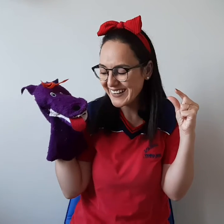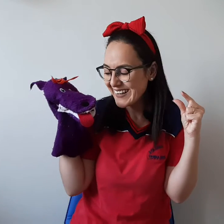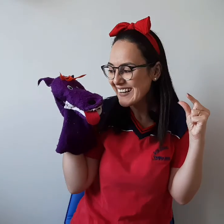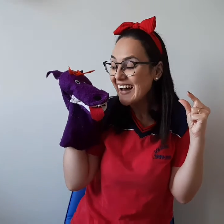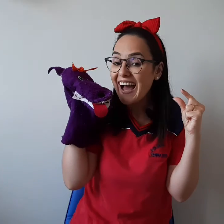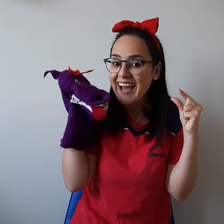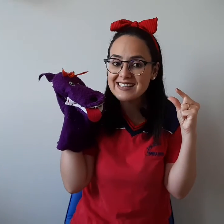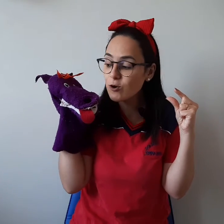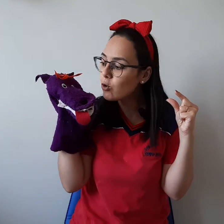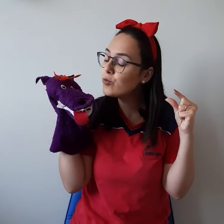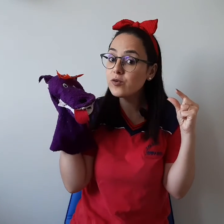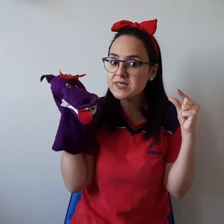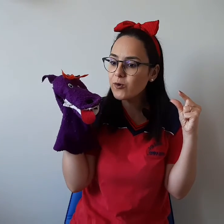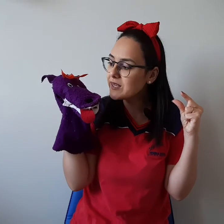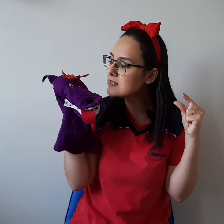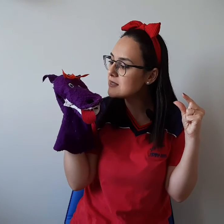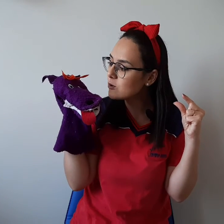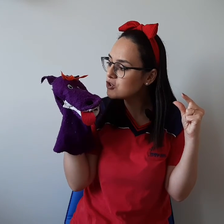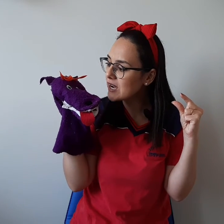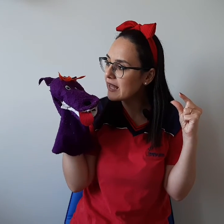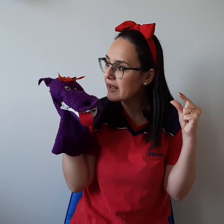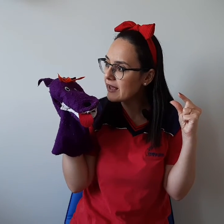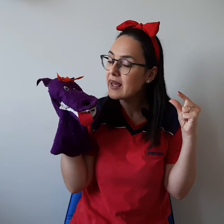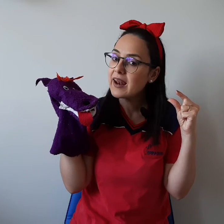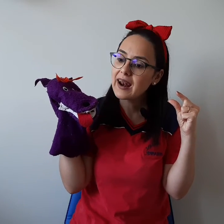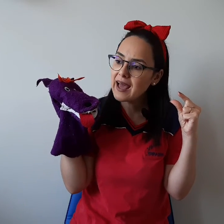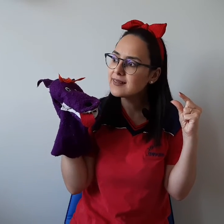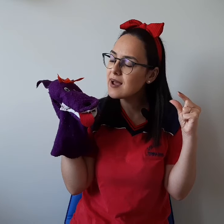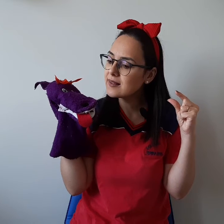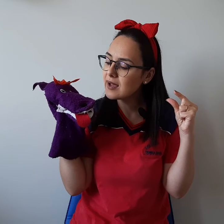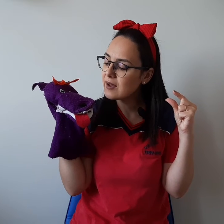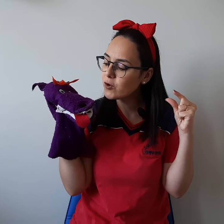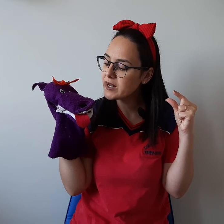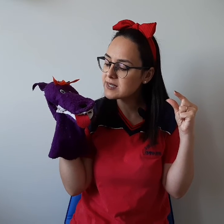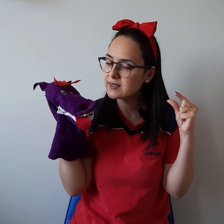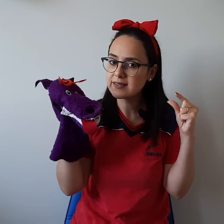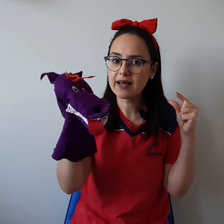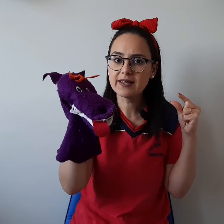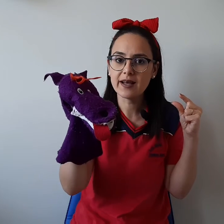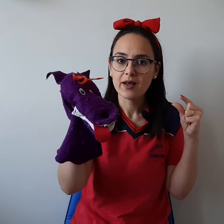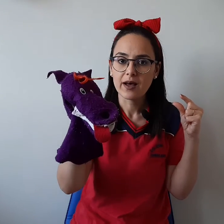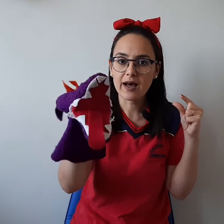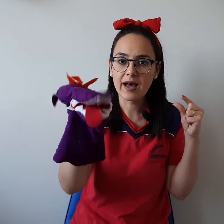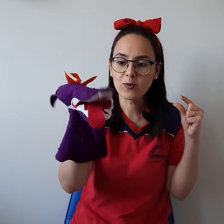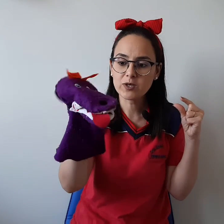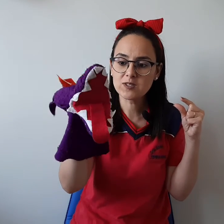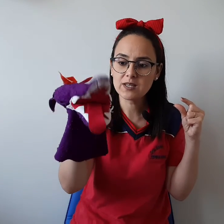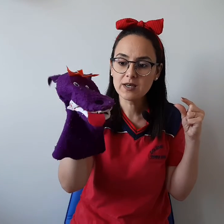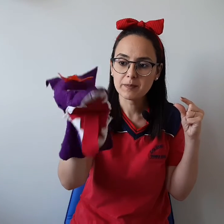Ai, seu lobo Você conheceu os jacarés Lá da Floresta Encantada? Ah, conheci